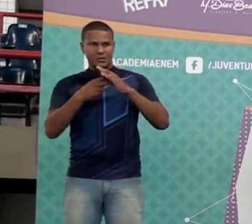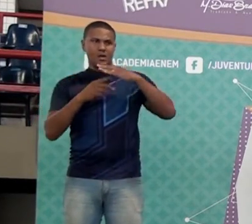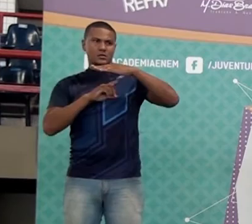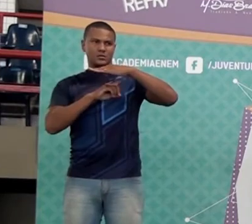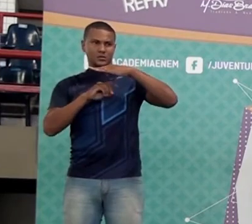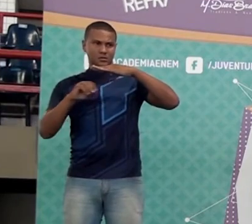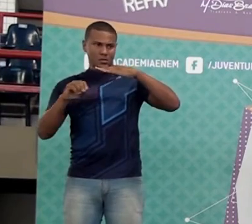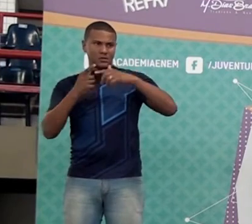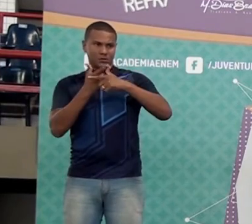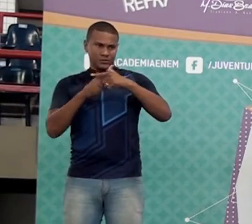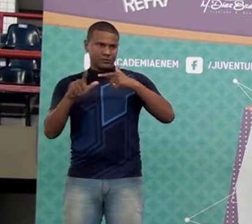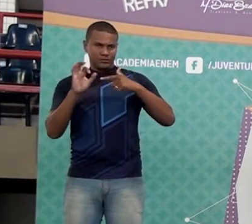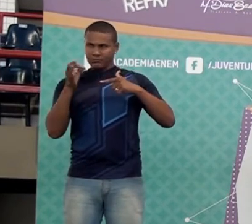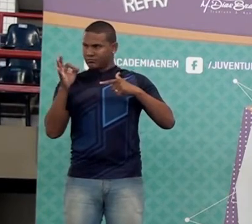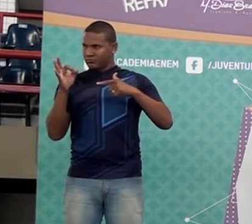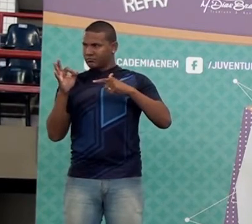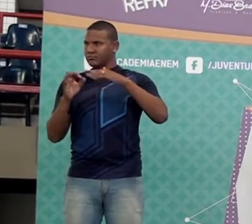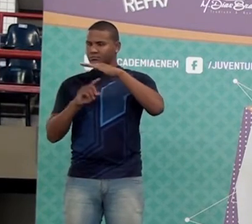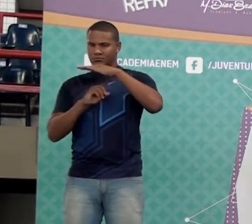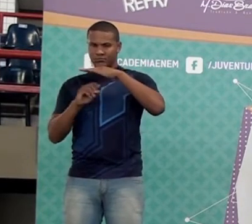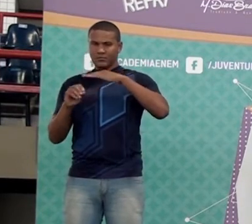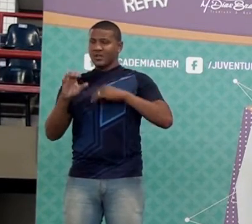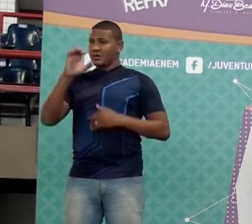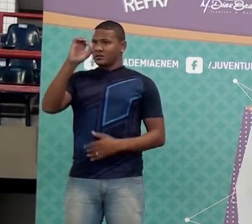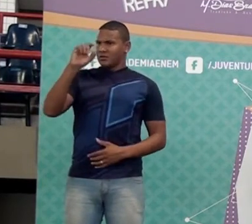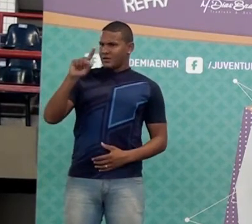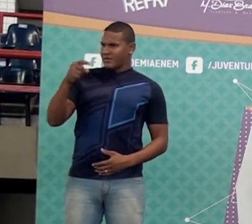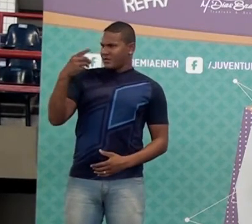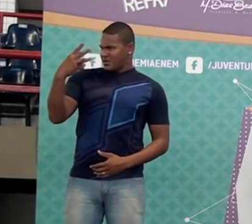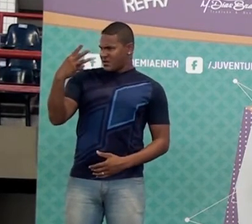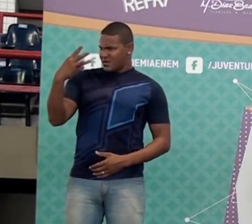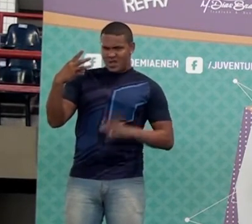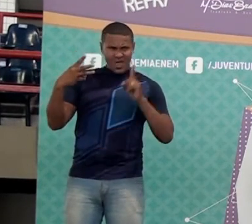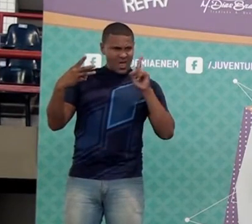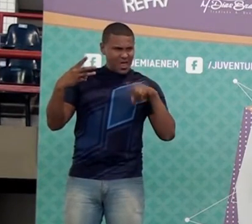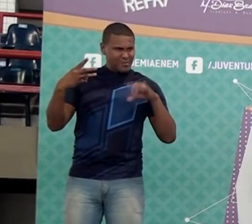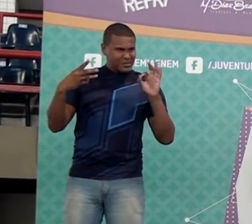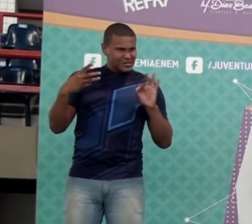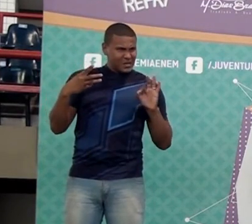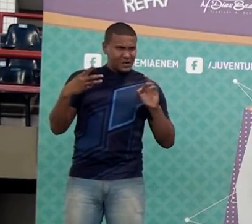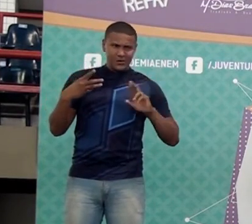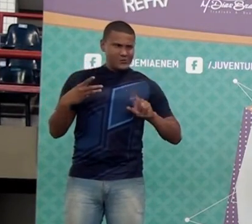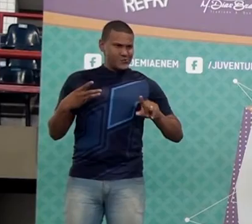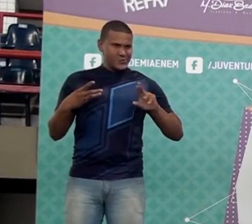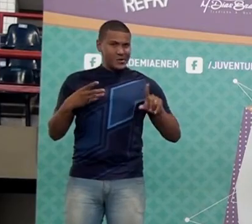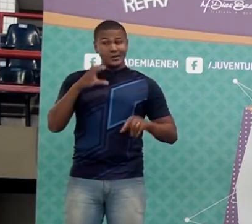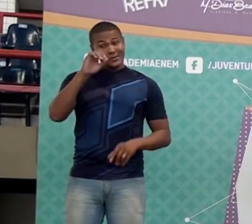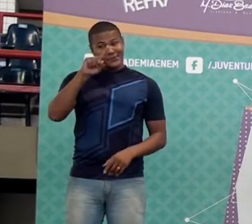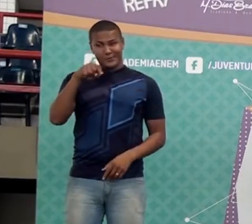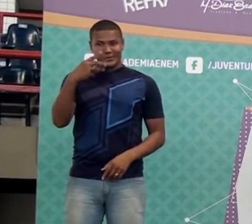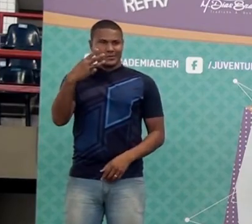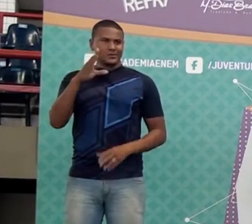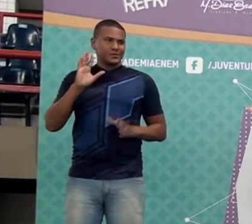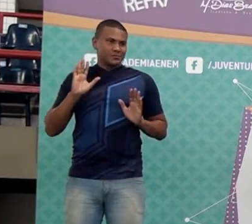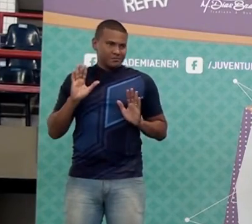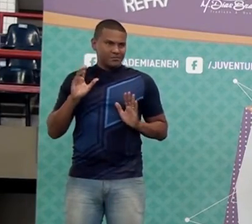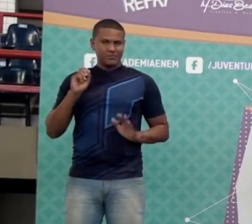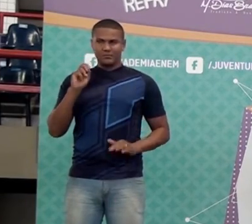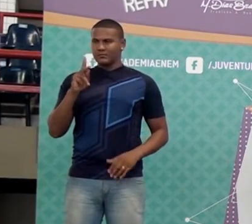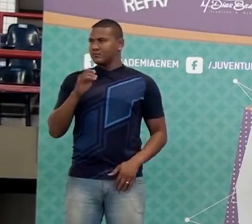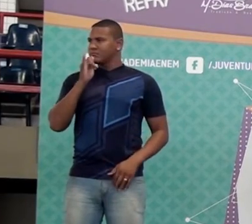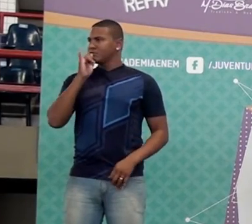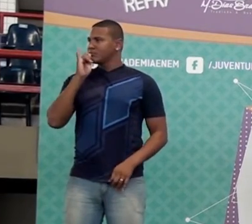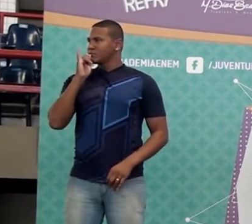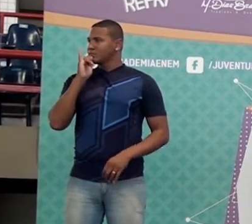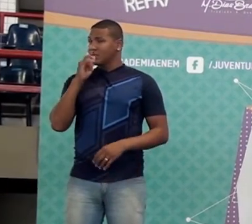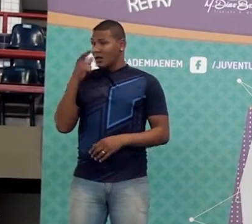zero vírgula três, tá em porcentagem isso? Ainda não. Mas eu quero transformar isso em porcentagem. O que é